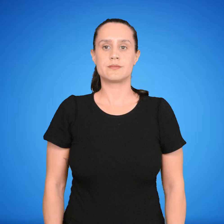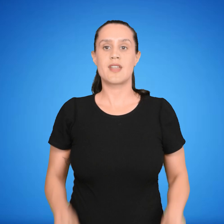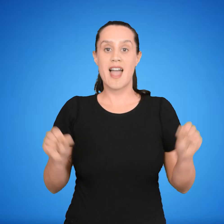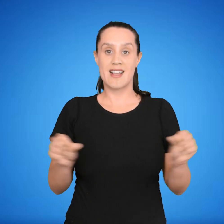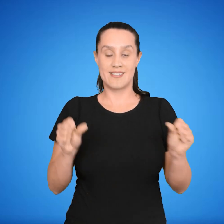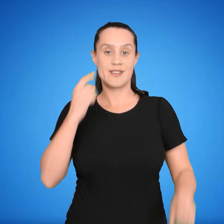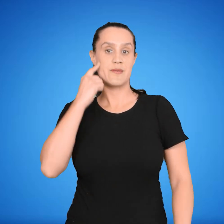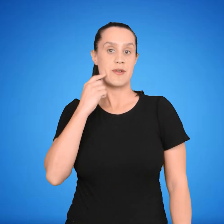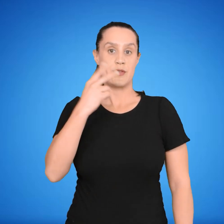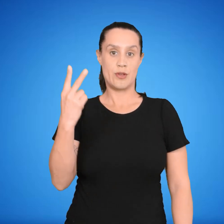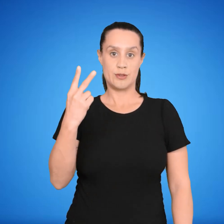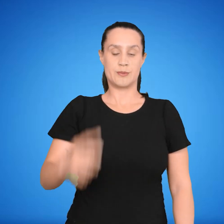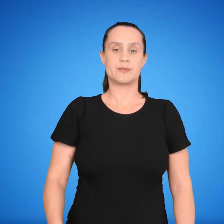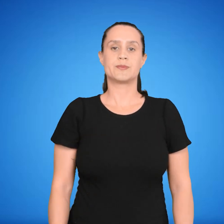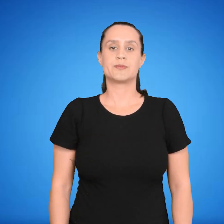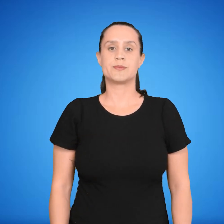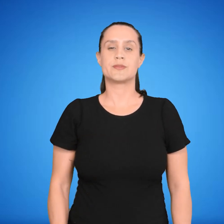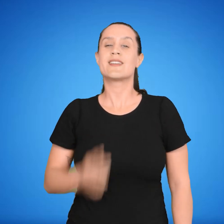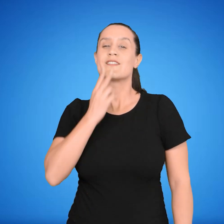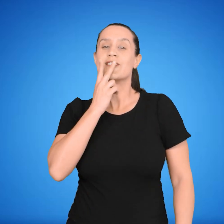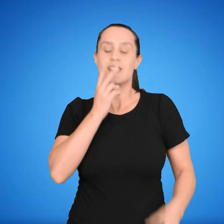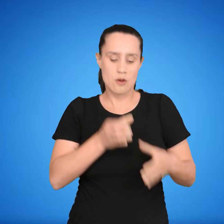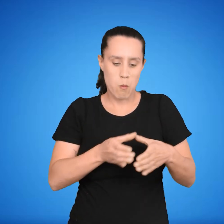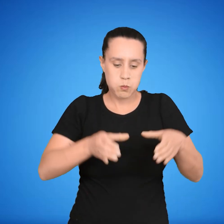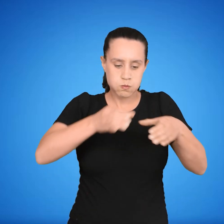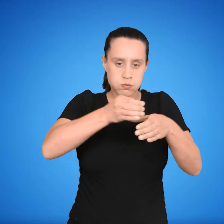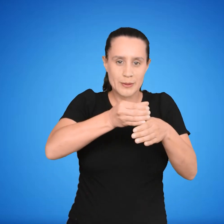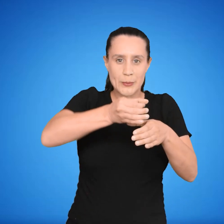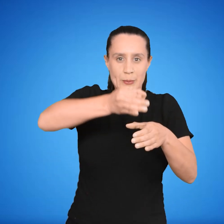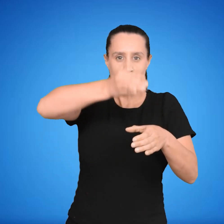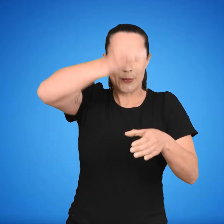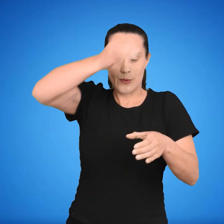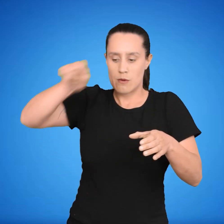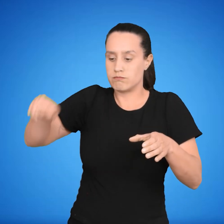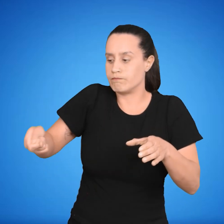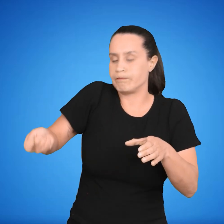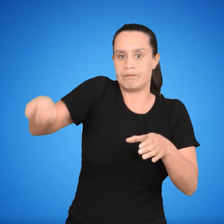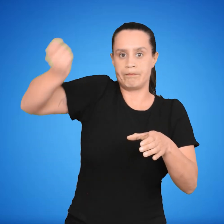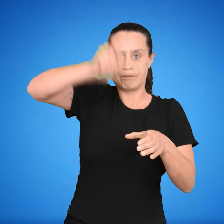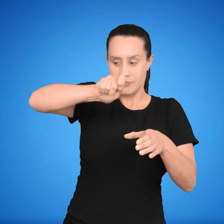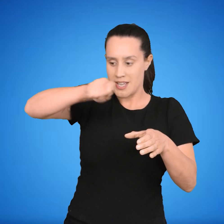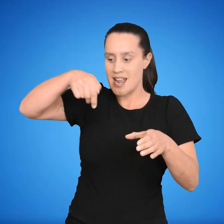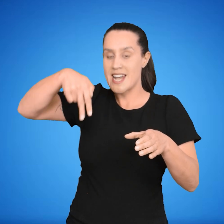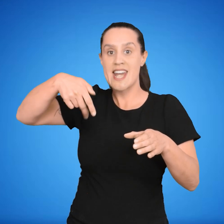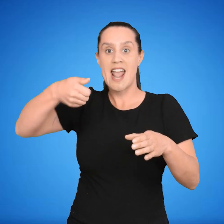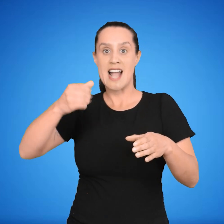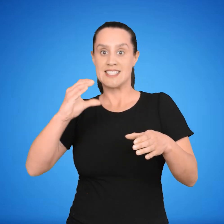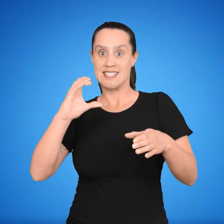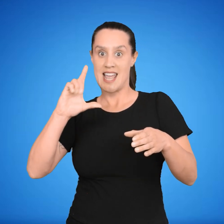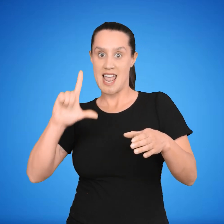Ejercicio 2. Se colocan 30,0 gramos de NACL en un matraz aforado de 2